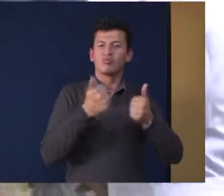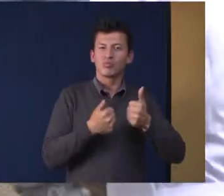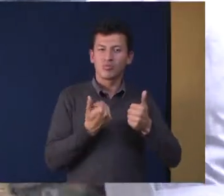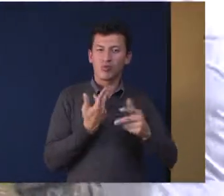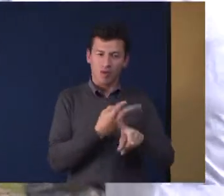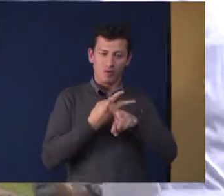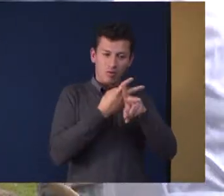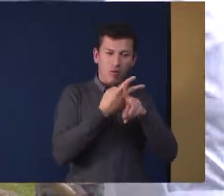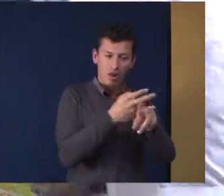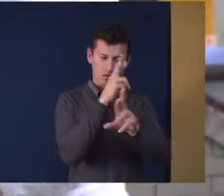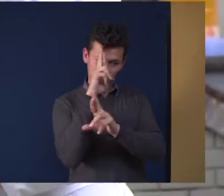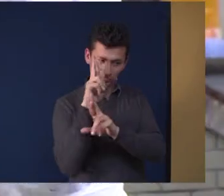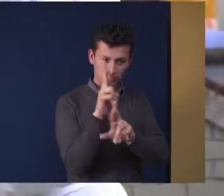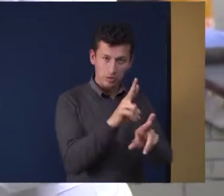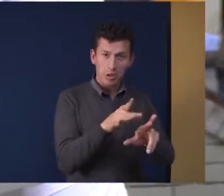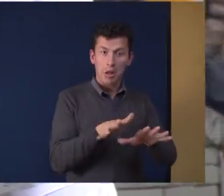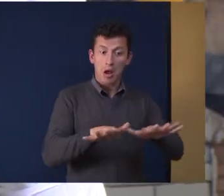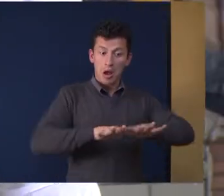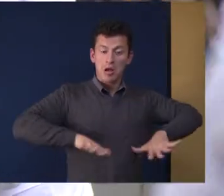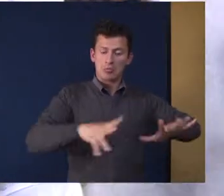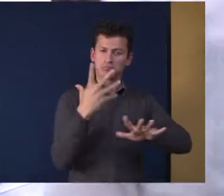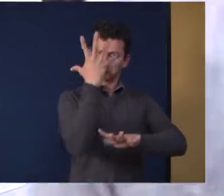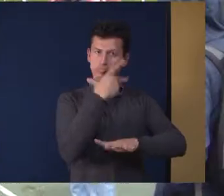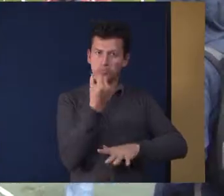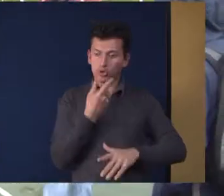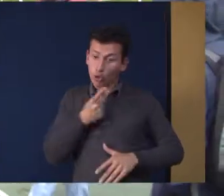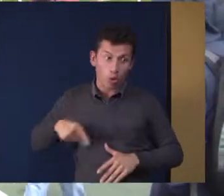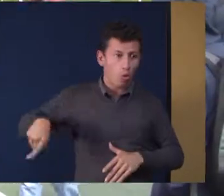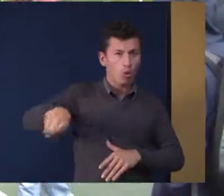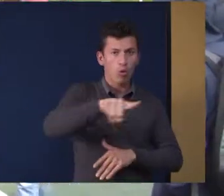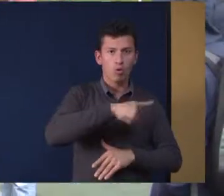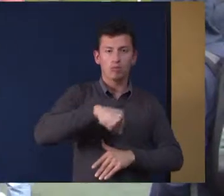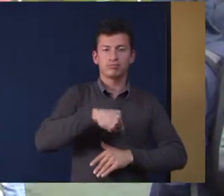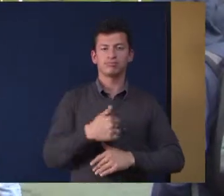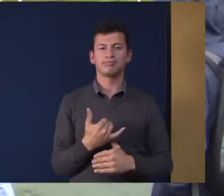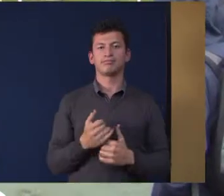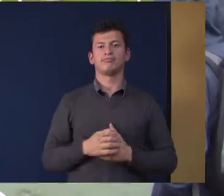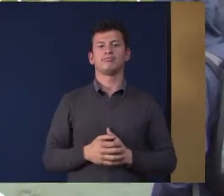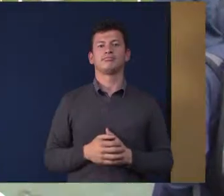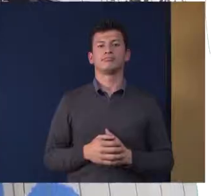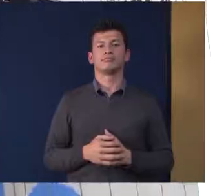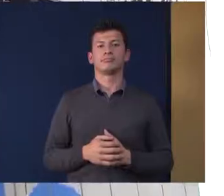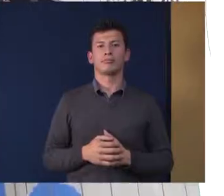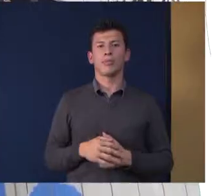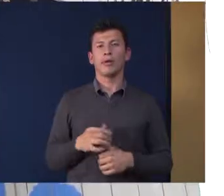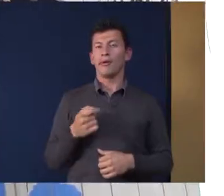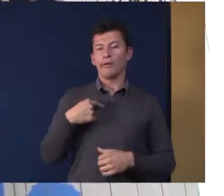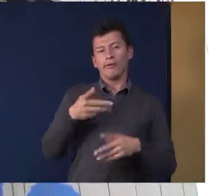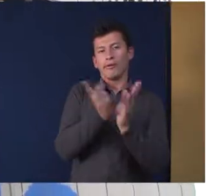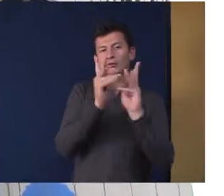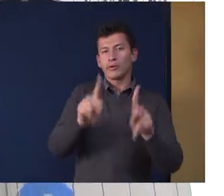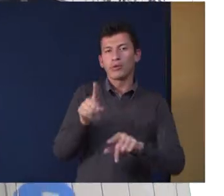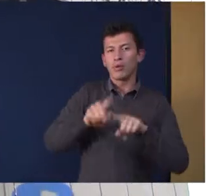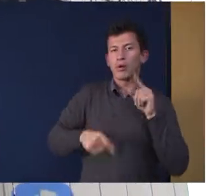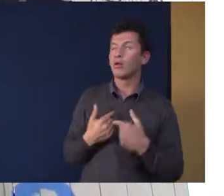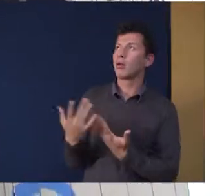todos nosotros Nosotros como estudiantes no podemos esperar que el Estado o que el Rector nos haga todo Porque pues también nosotros,